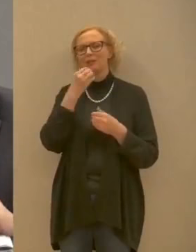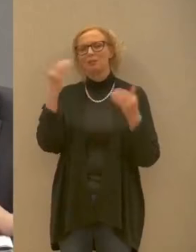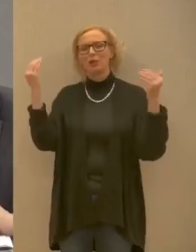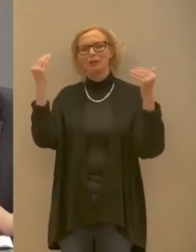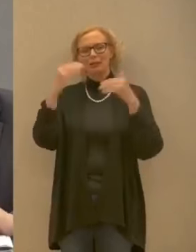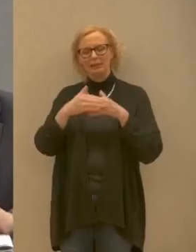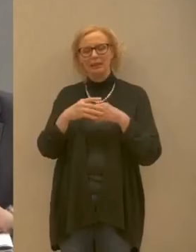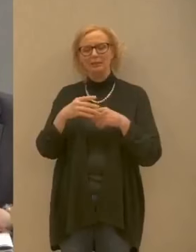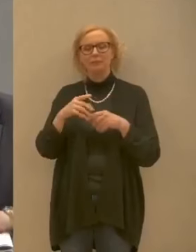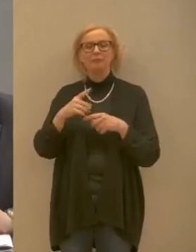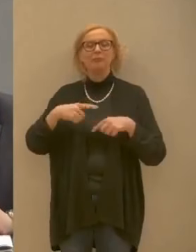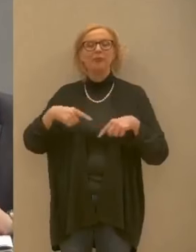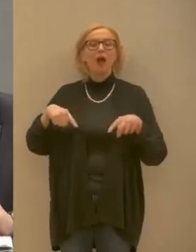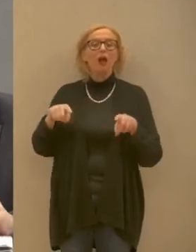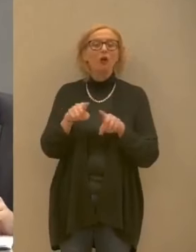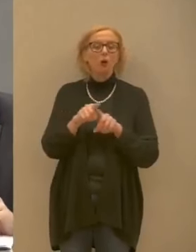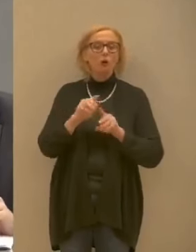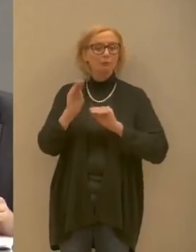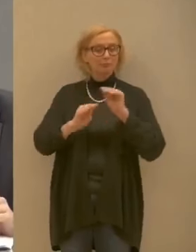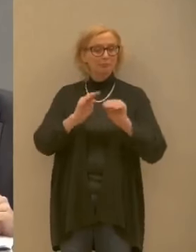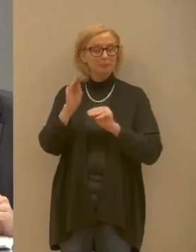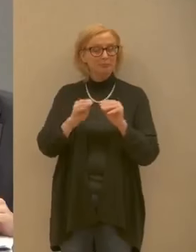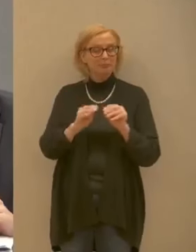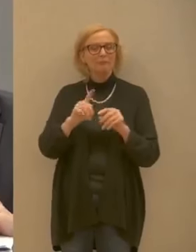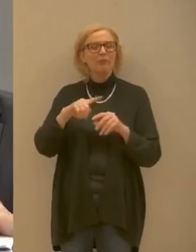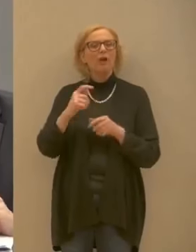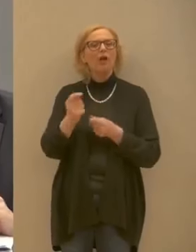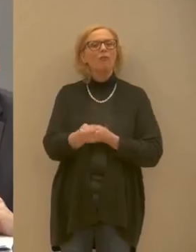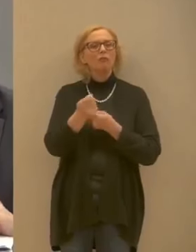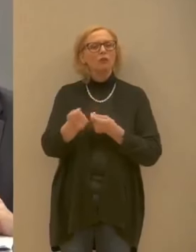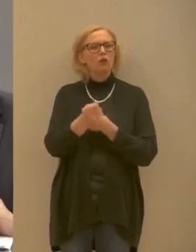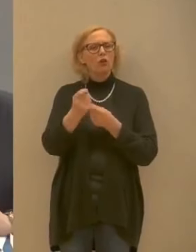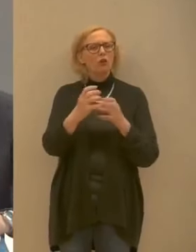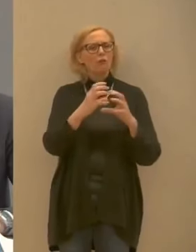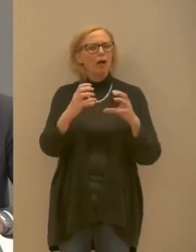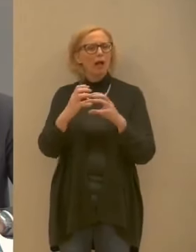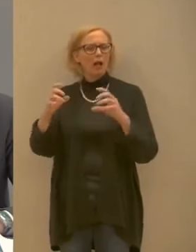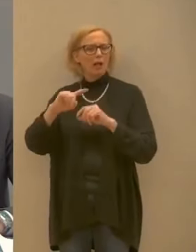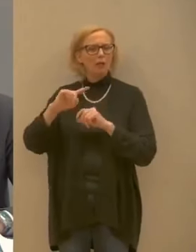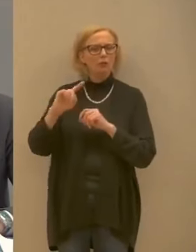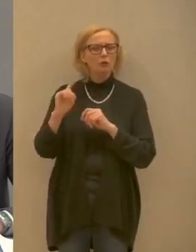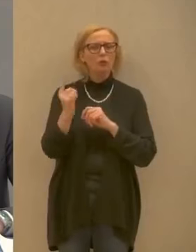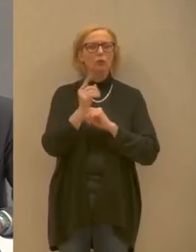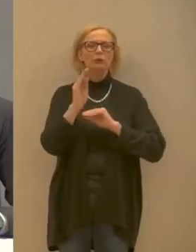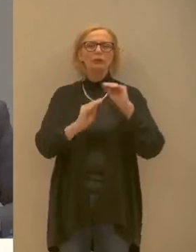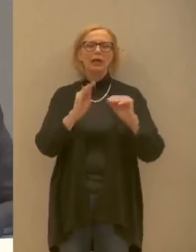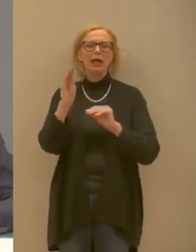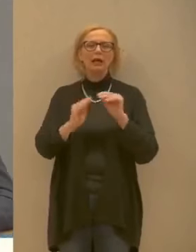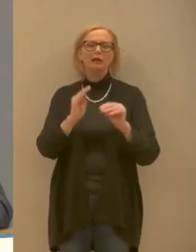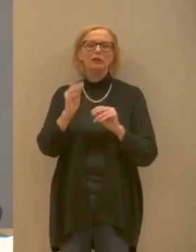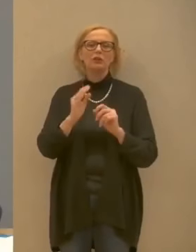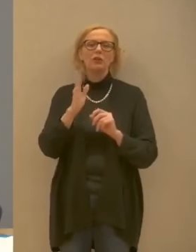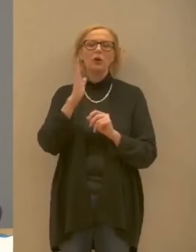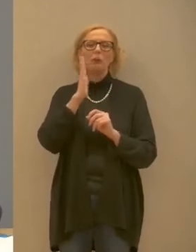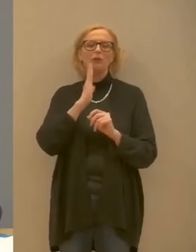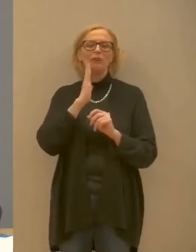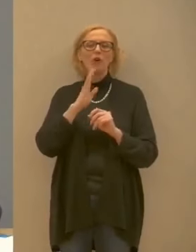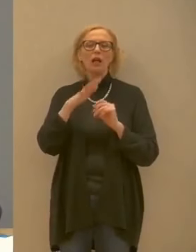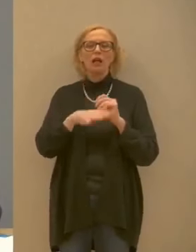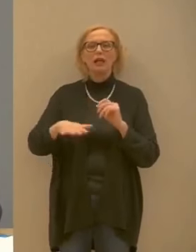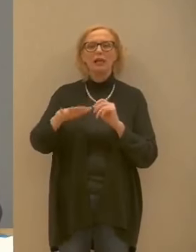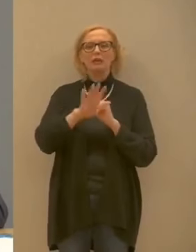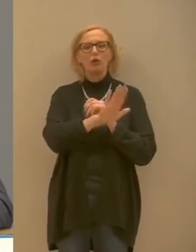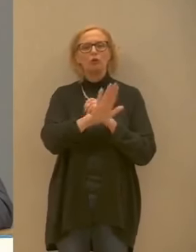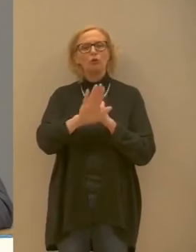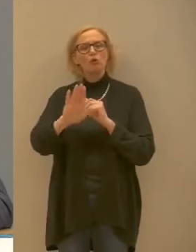richiesto a tutti i corpi dei vigili del fuoco volontari di uscire nei rispettivi territori